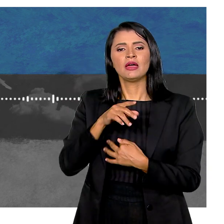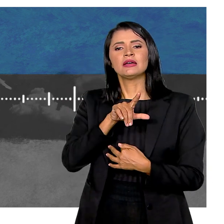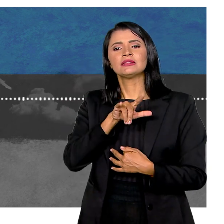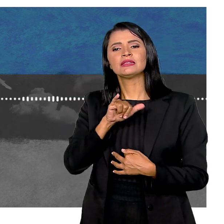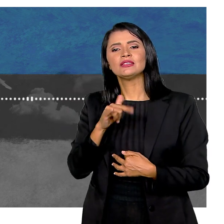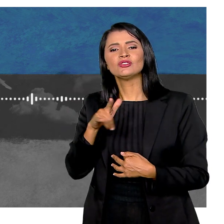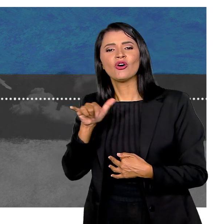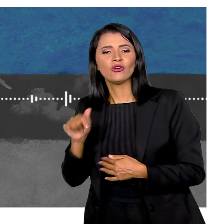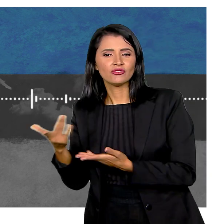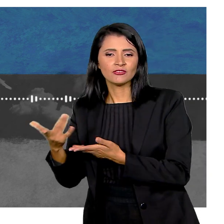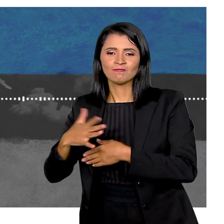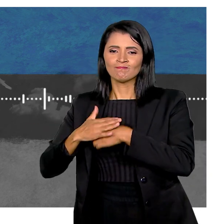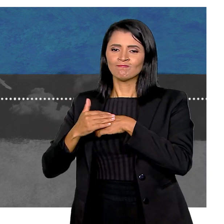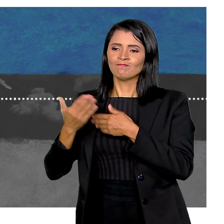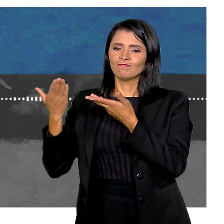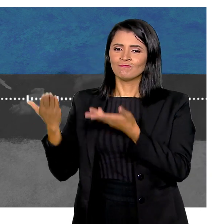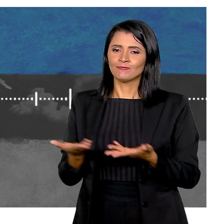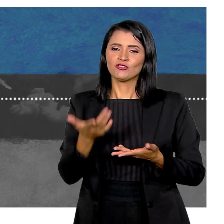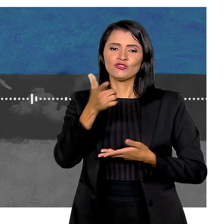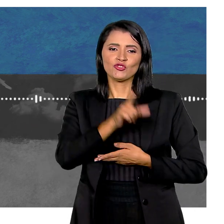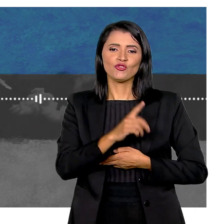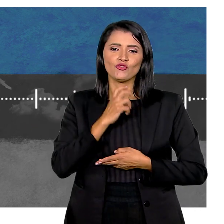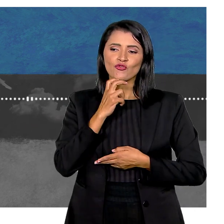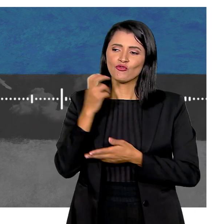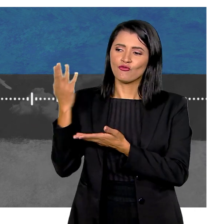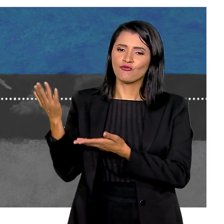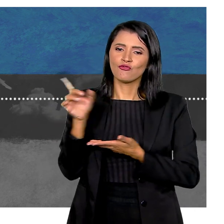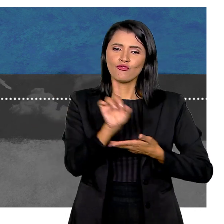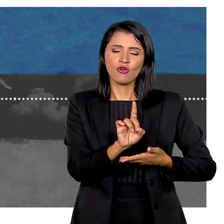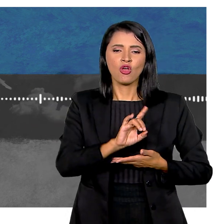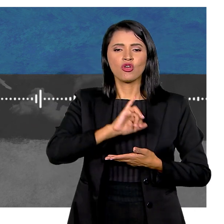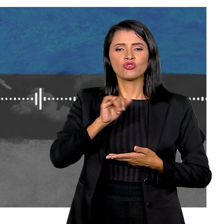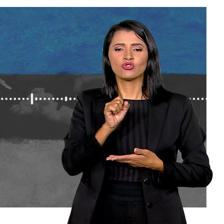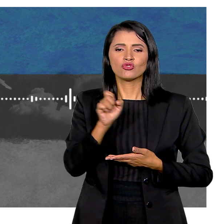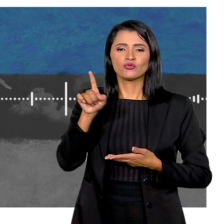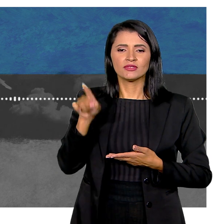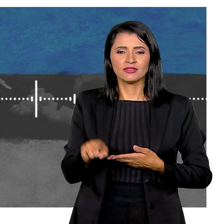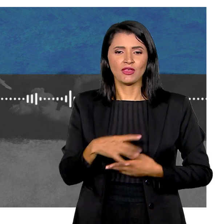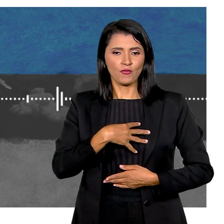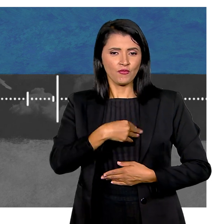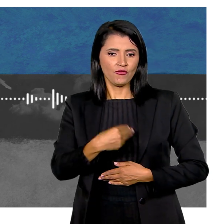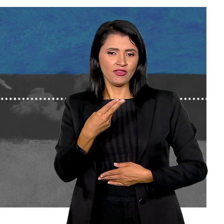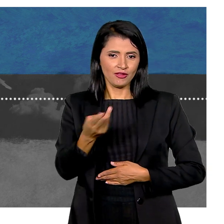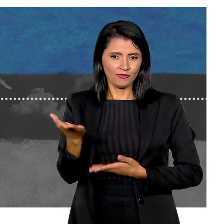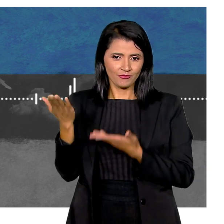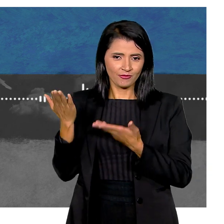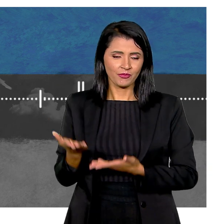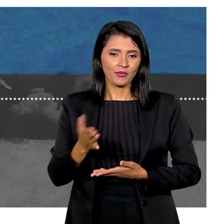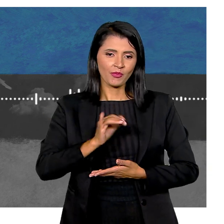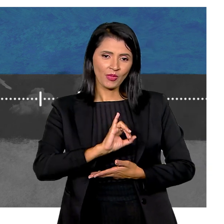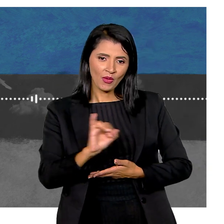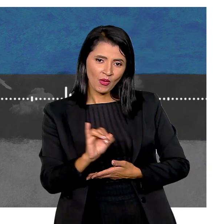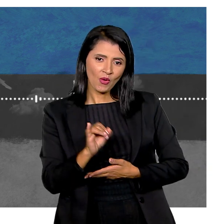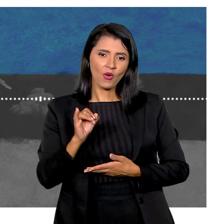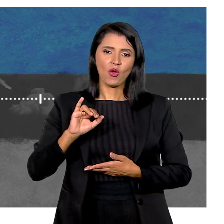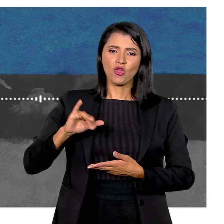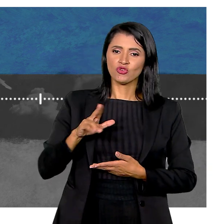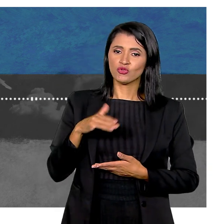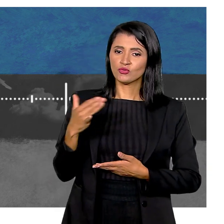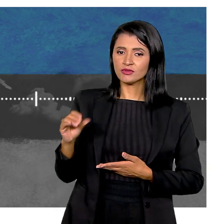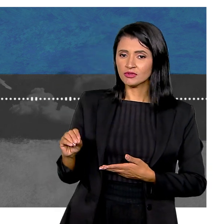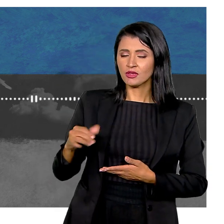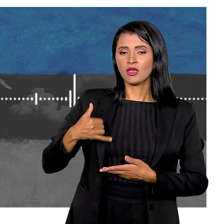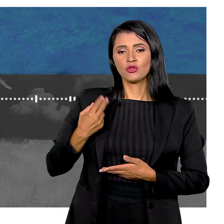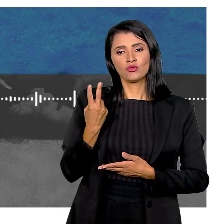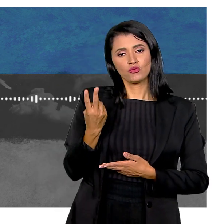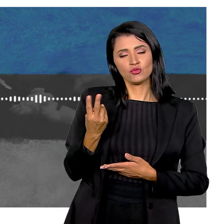família Cisote Os queridos E agora com mais uma voz A do José, o filho deles Oi, eu sou o José, tenho